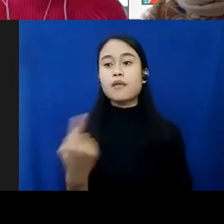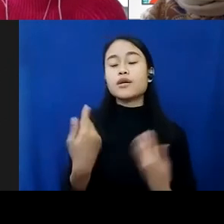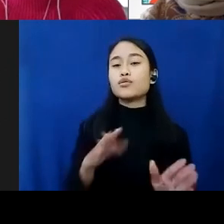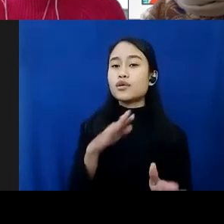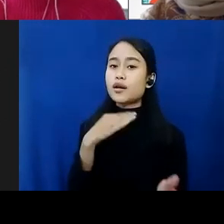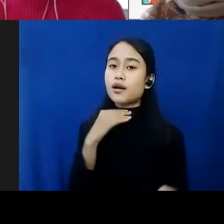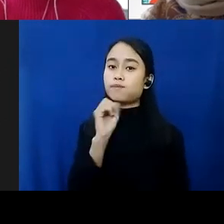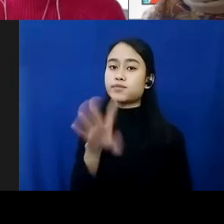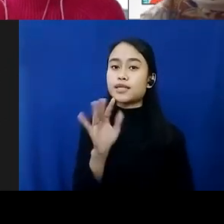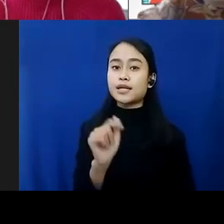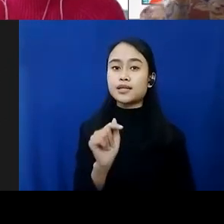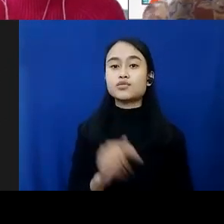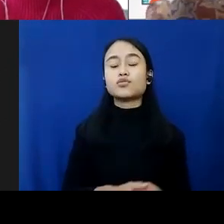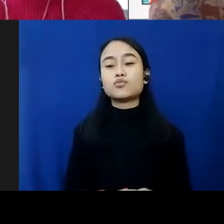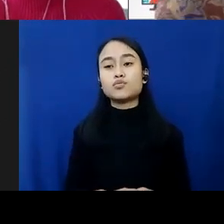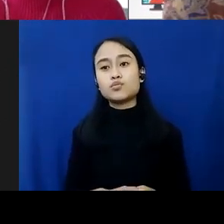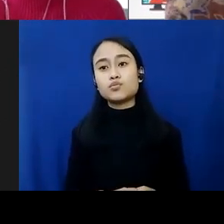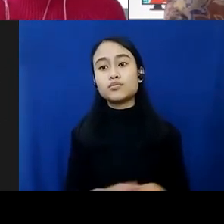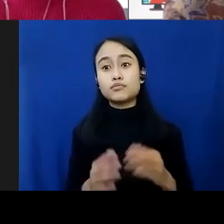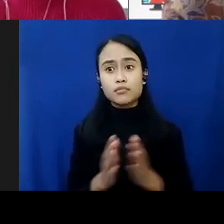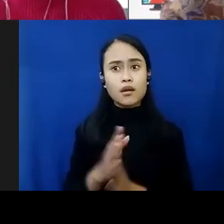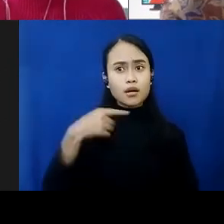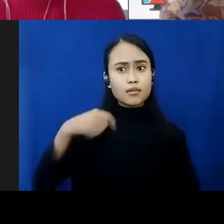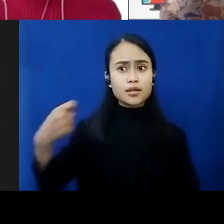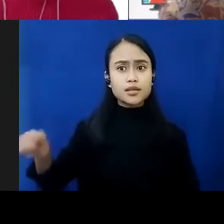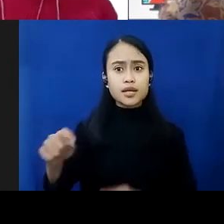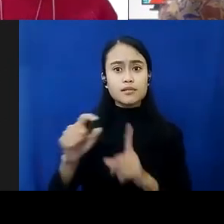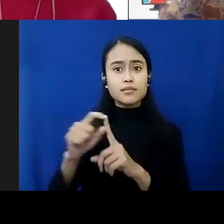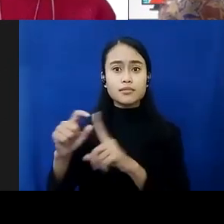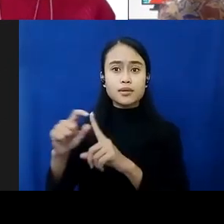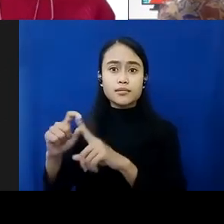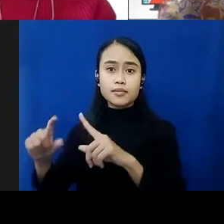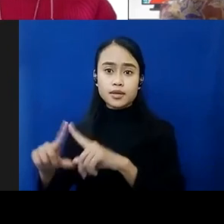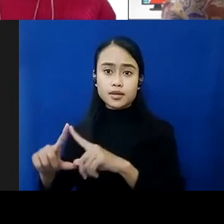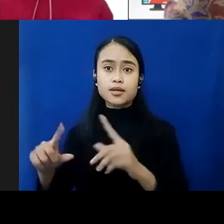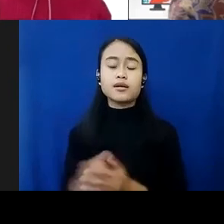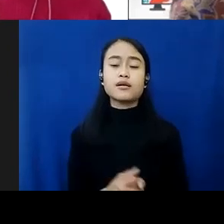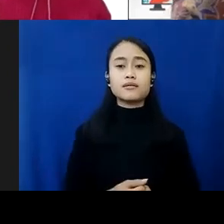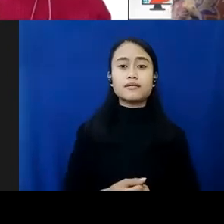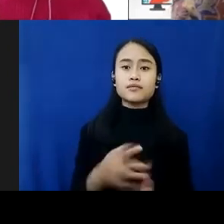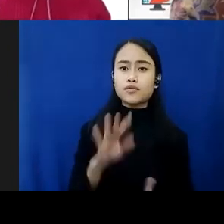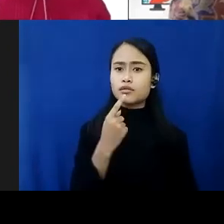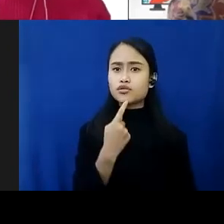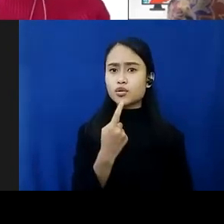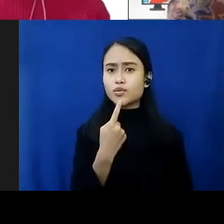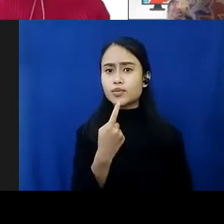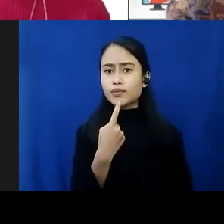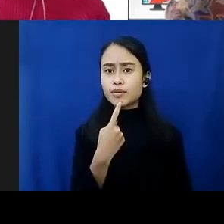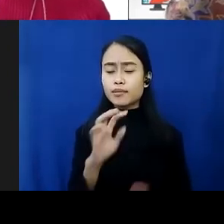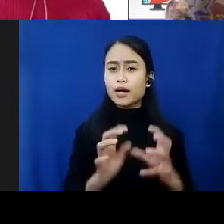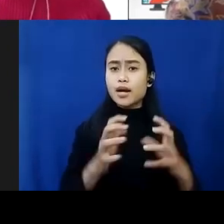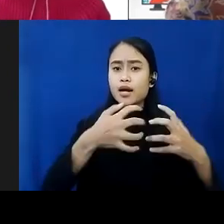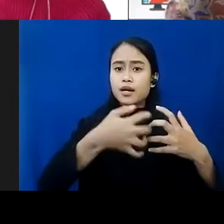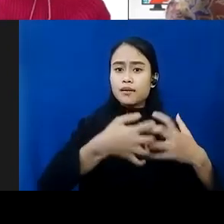sudah bahkan kementerian pemberdayaan perempuan dan perlindungan anak sedang mencoba mengadaptasi